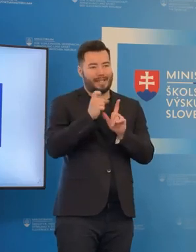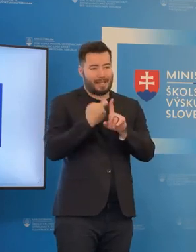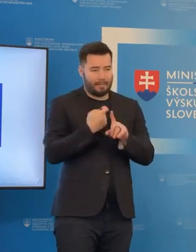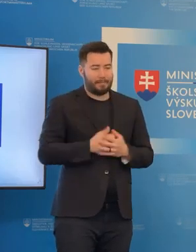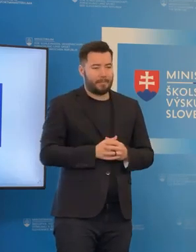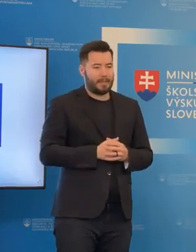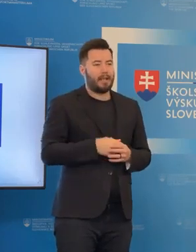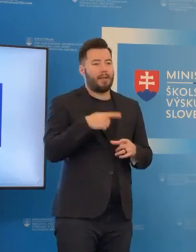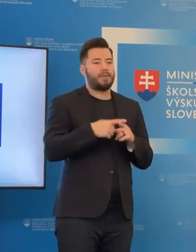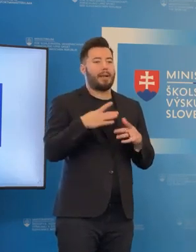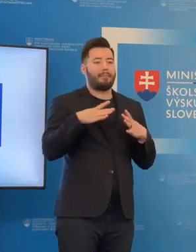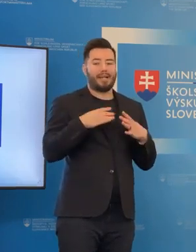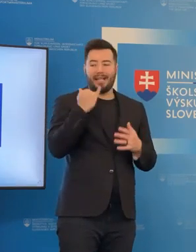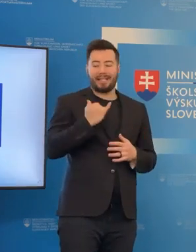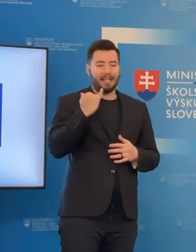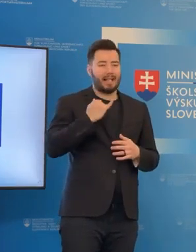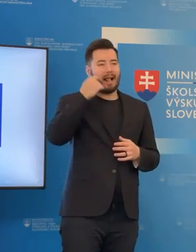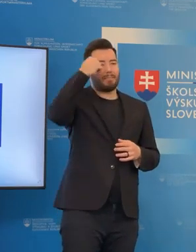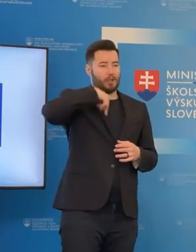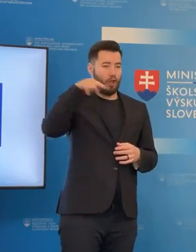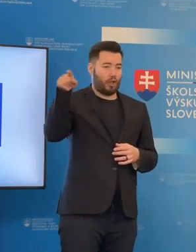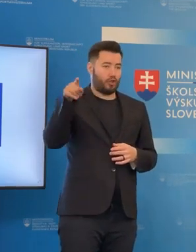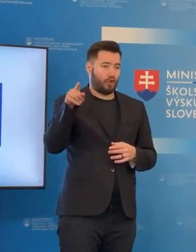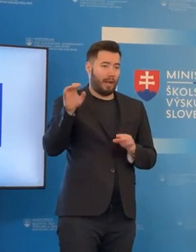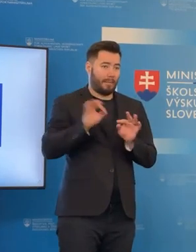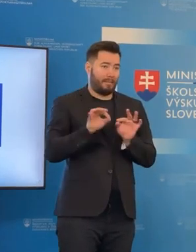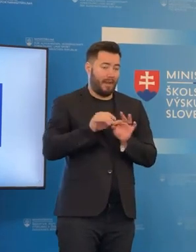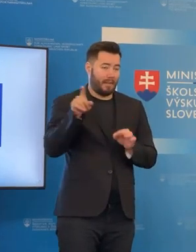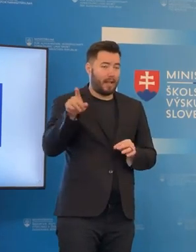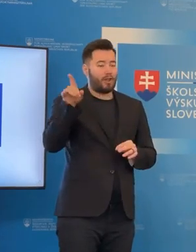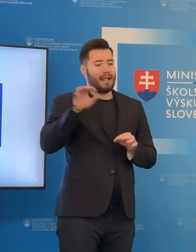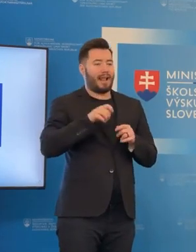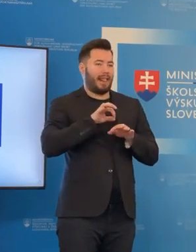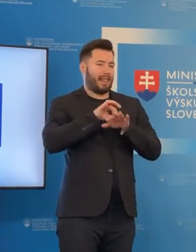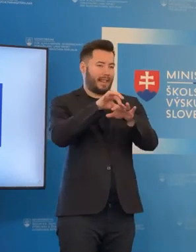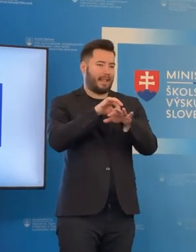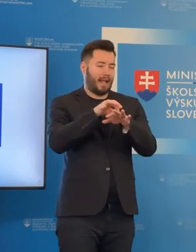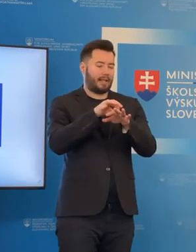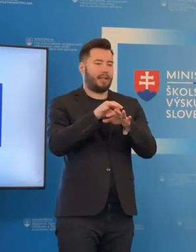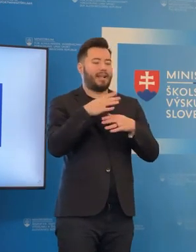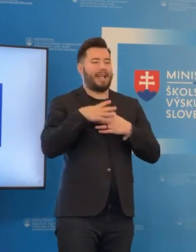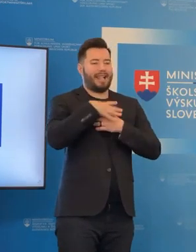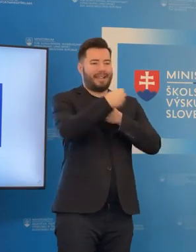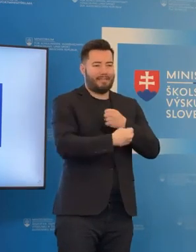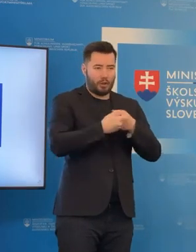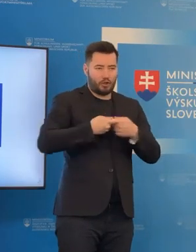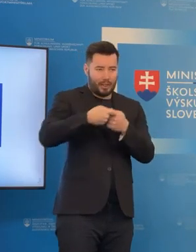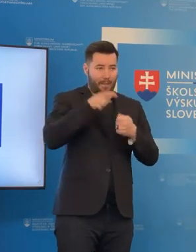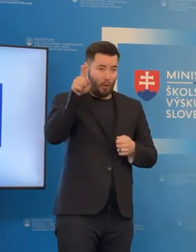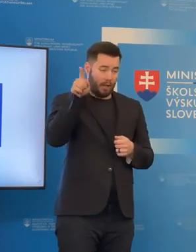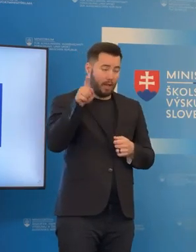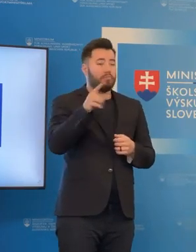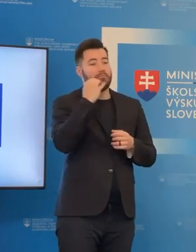psychologička pani Zuzana Šareková z námestova, ktorá je líder týchto intervenčných týmov a bude vám vedieť